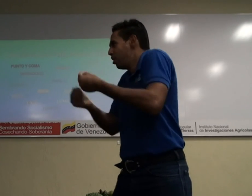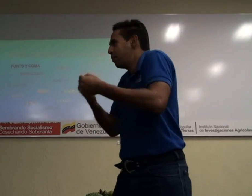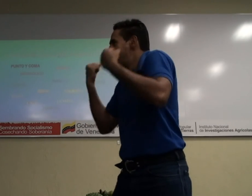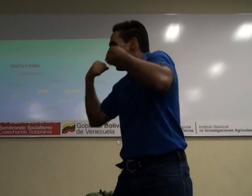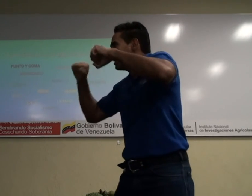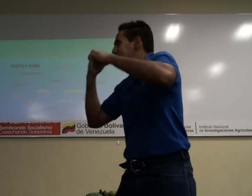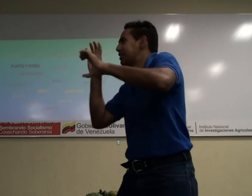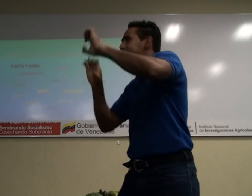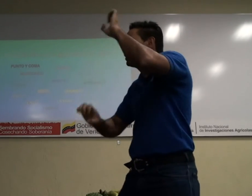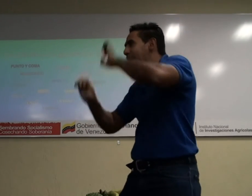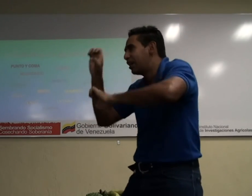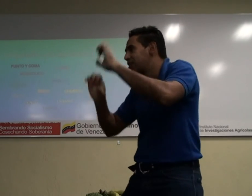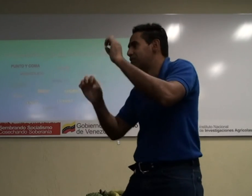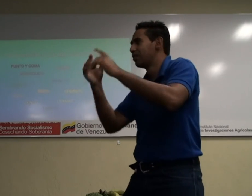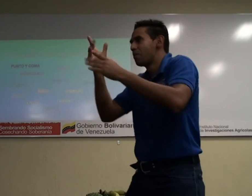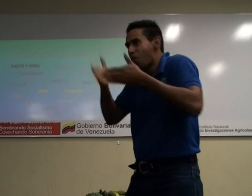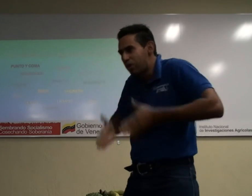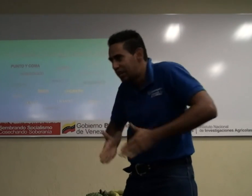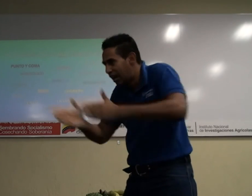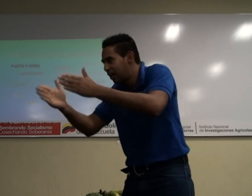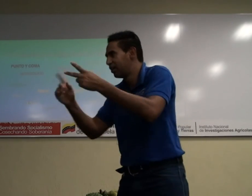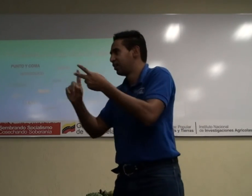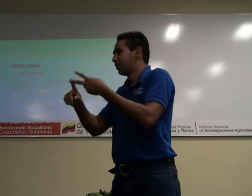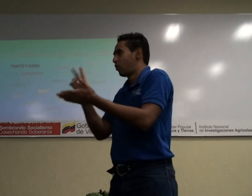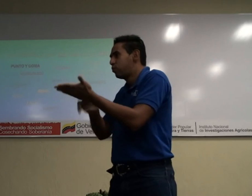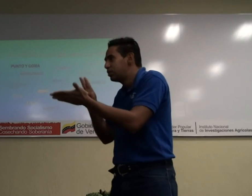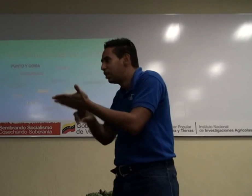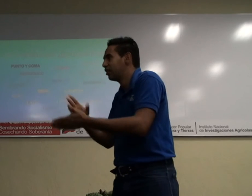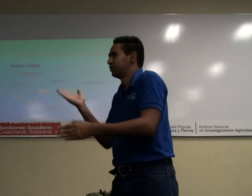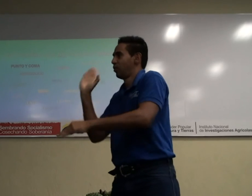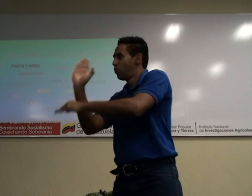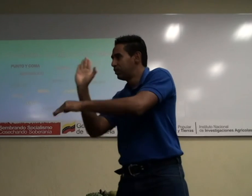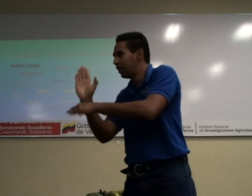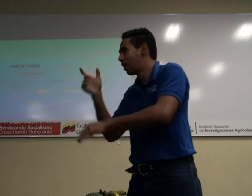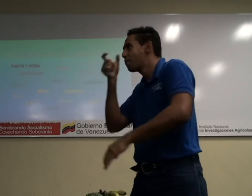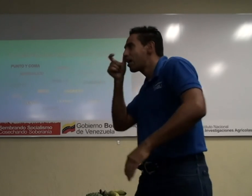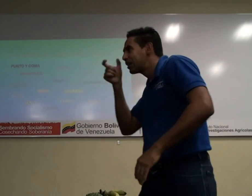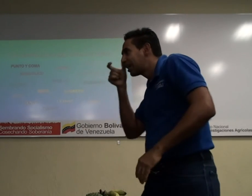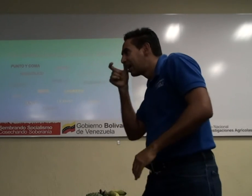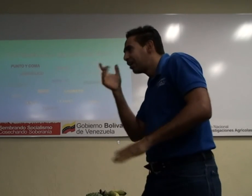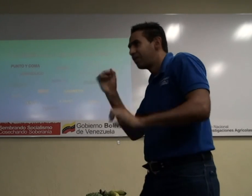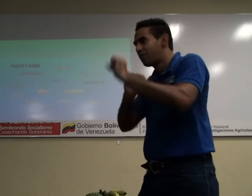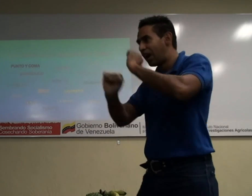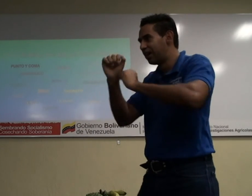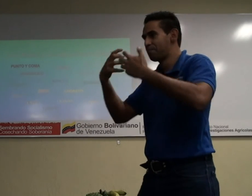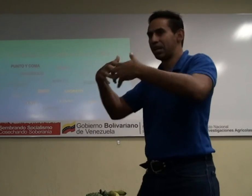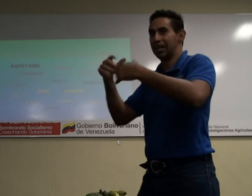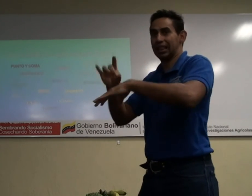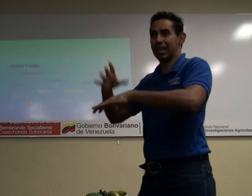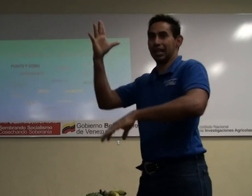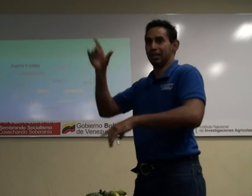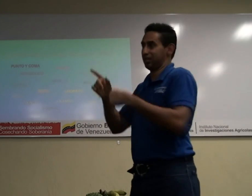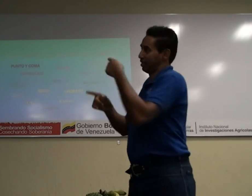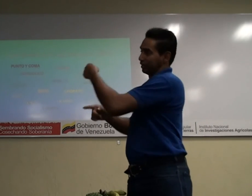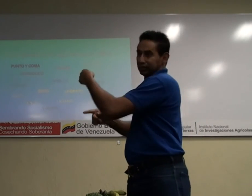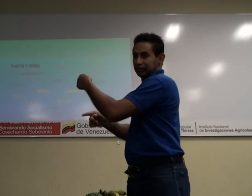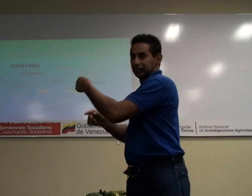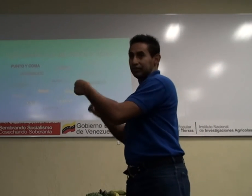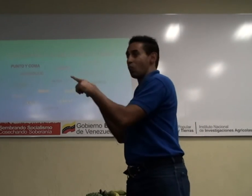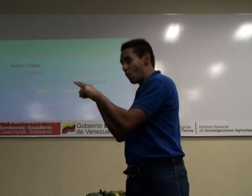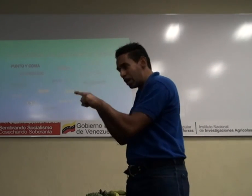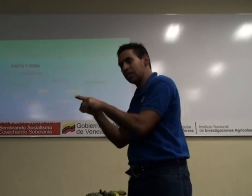puedan defender estos derechos de estas personas. Se están haciendo evaluaciones, porque hay niños que nacen con discapacidad, y hay otras que la quieren,